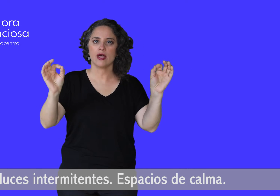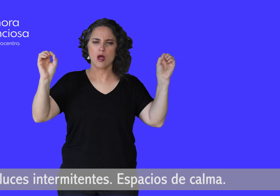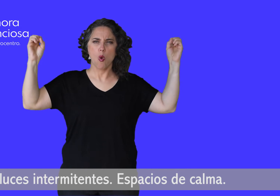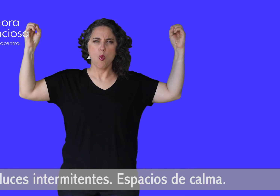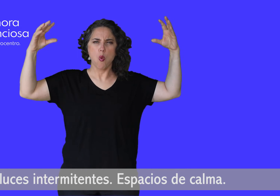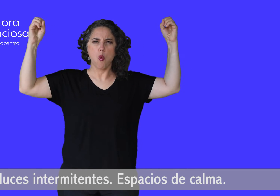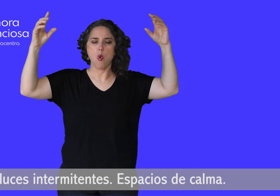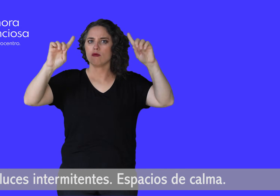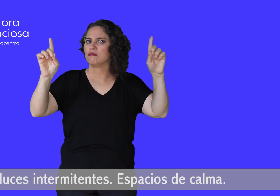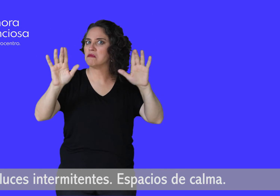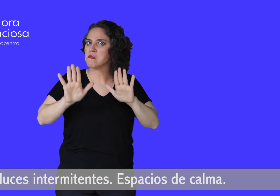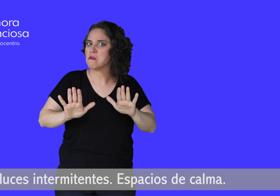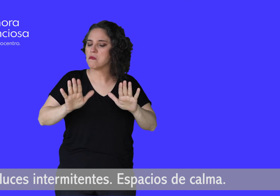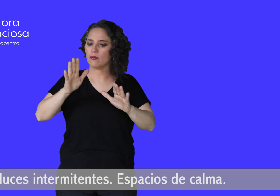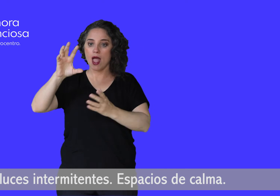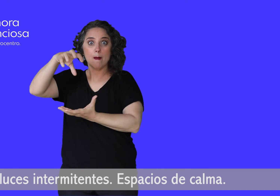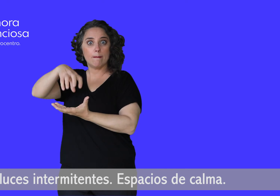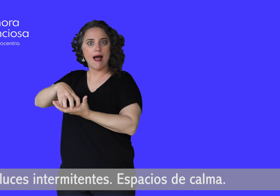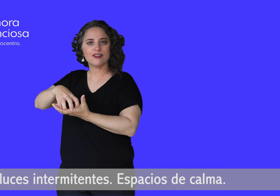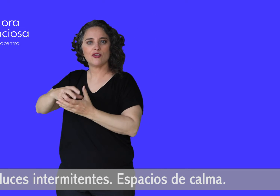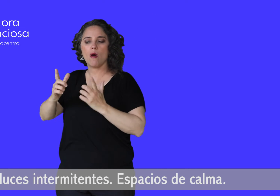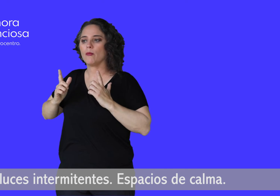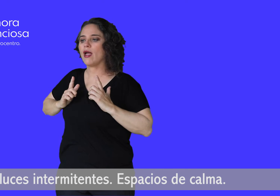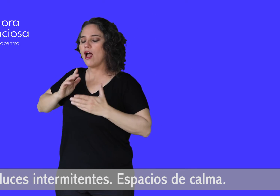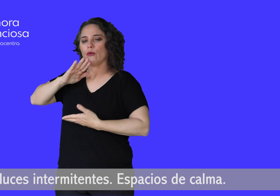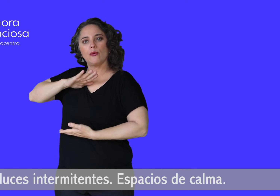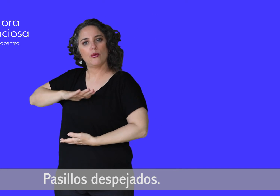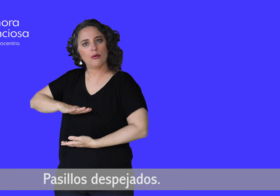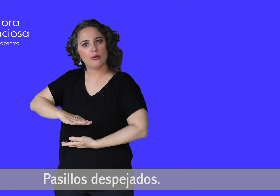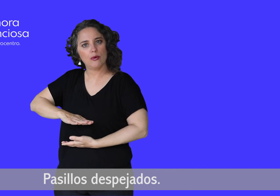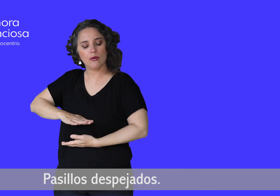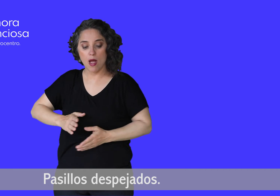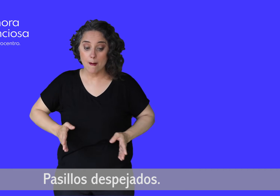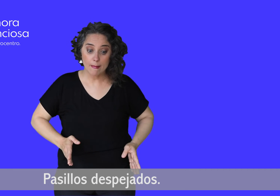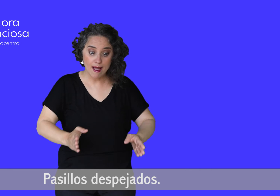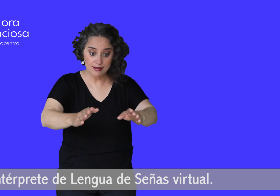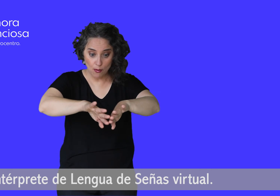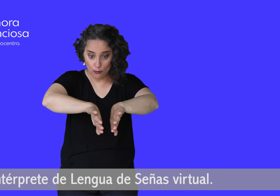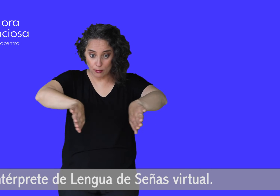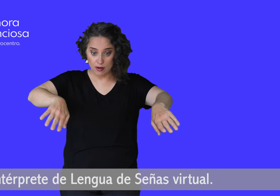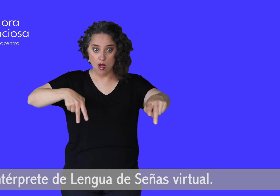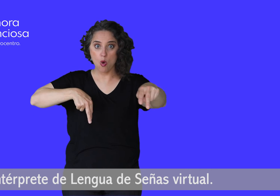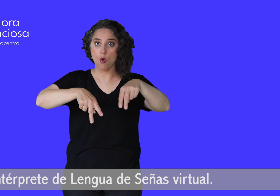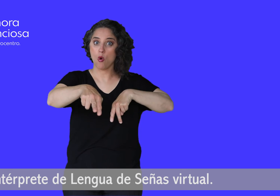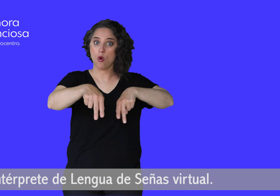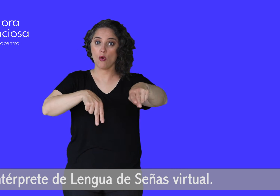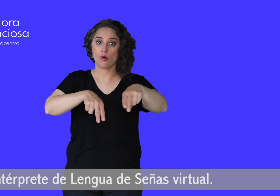sin luces intermitentes, espacios de calma, pasillos despejados, intérprete de lengua de señas virtual,